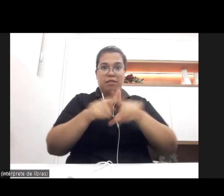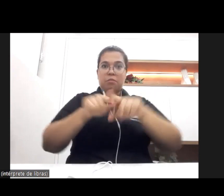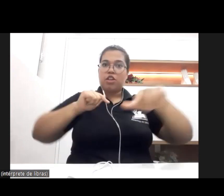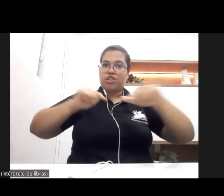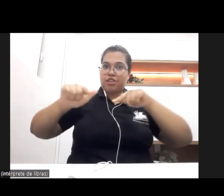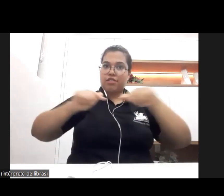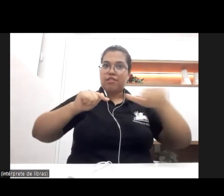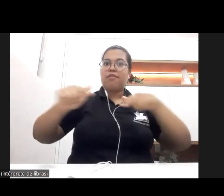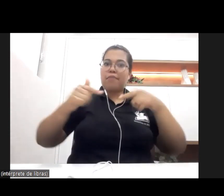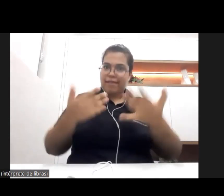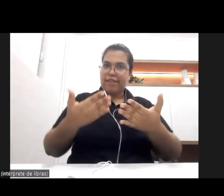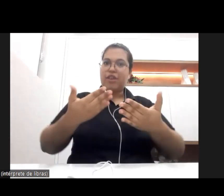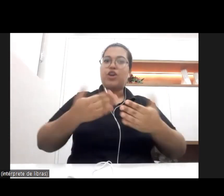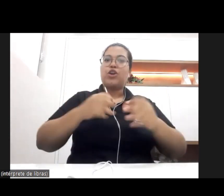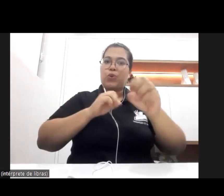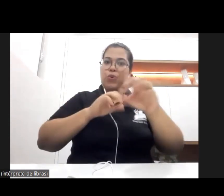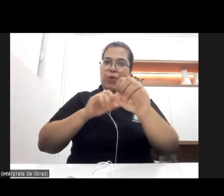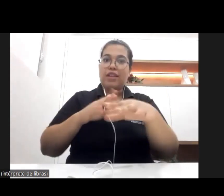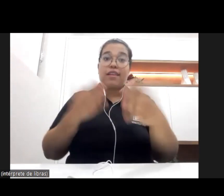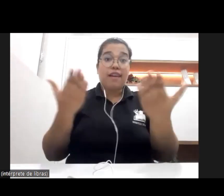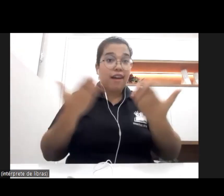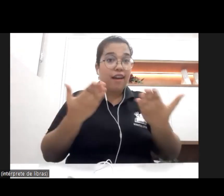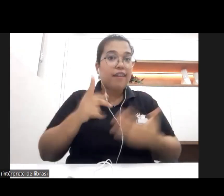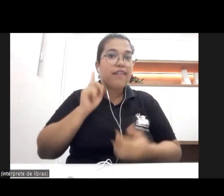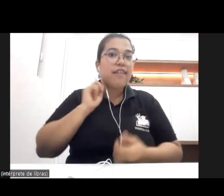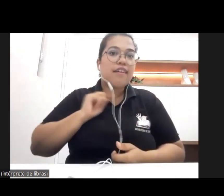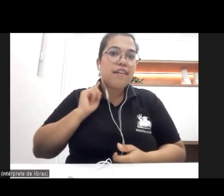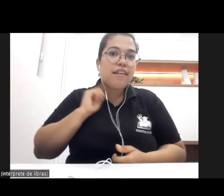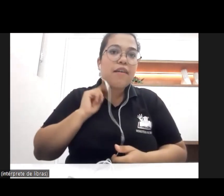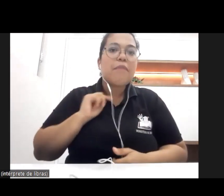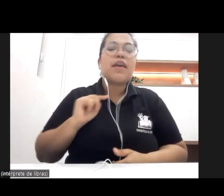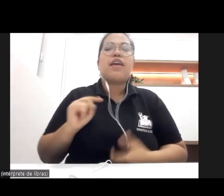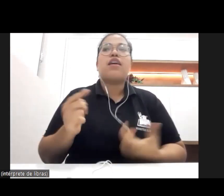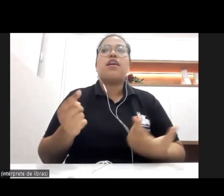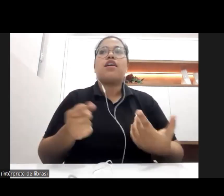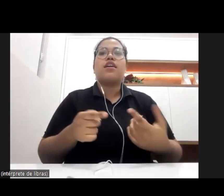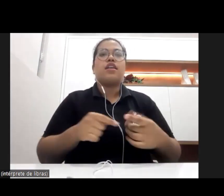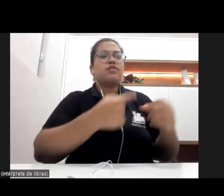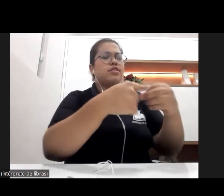já na política de educação no Estado de Minas Gerais ou em muitos de seus municípios,